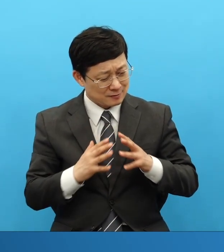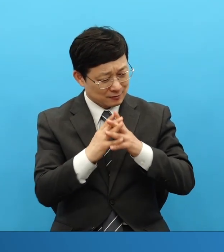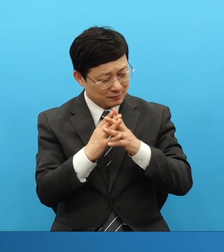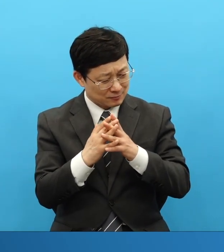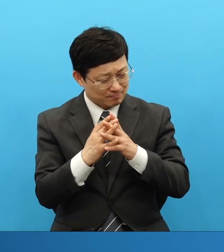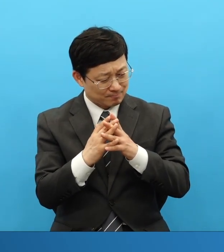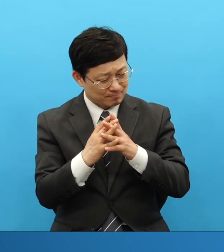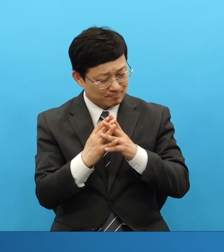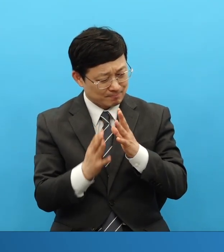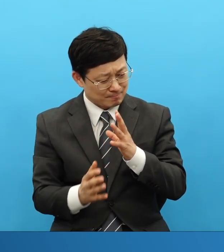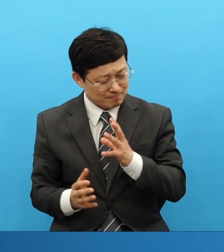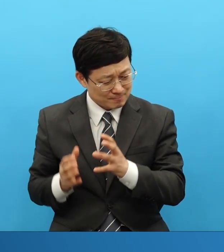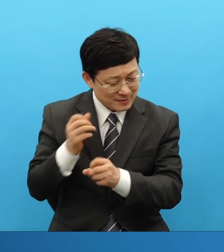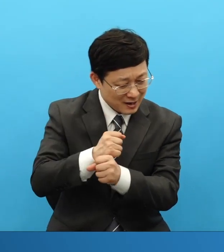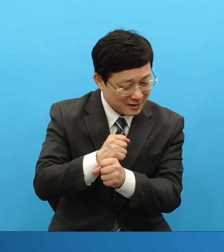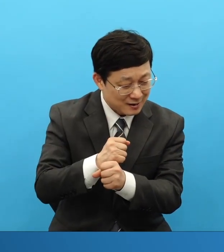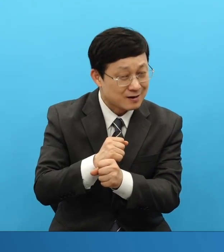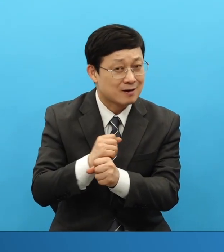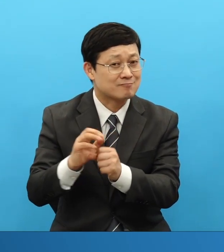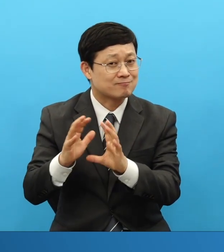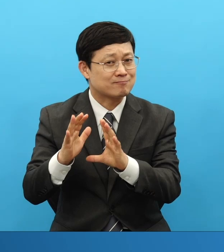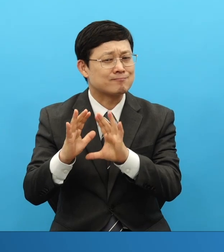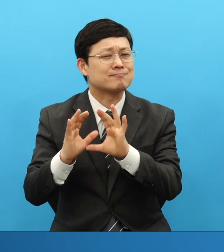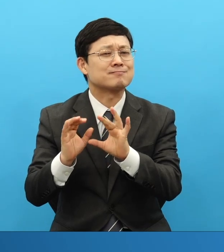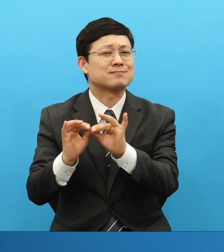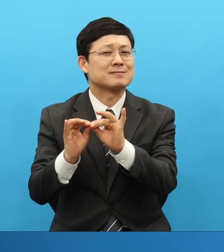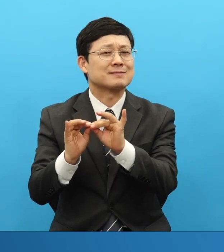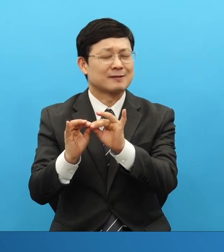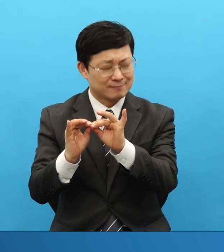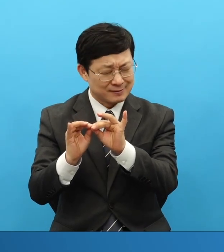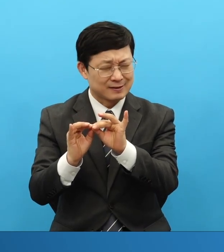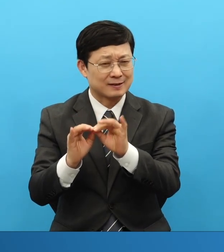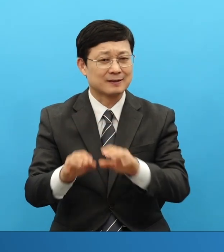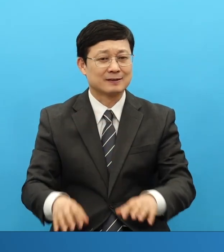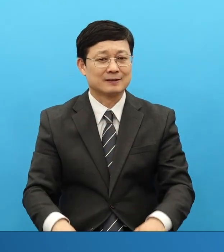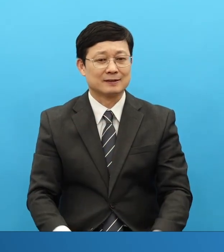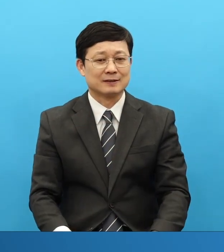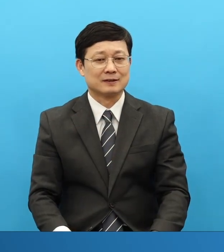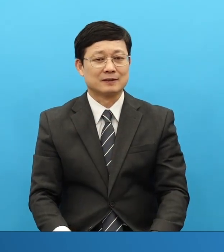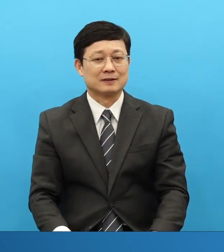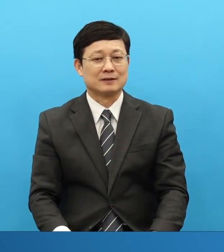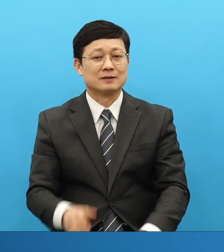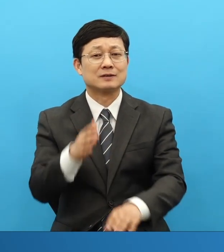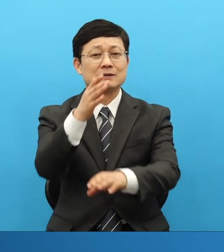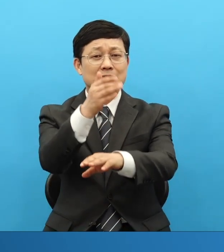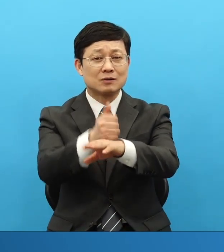위기를 건너서 감남산과 갈보리산, 마가다락방에서 역산나게 되고요.